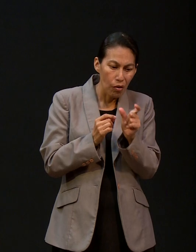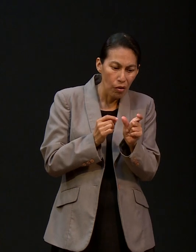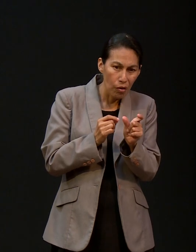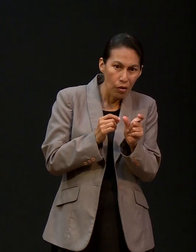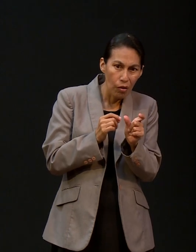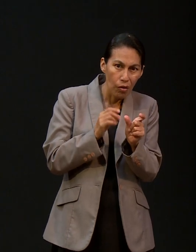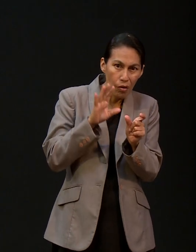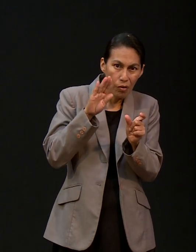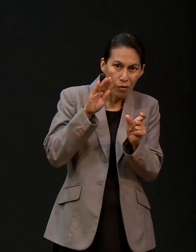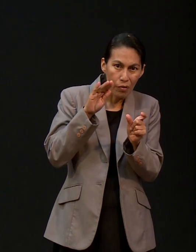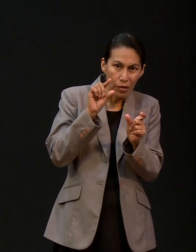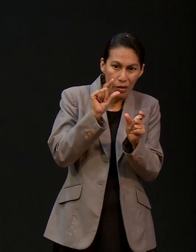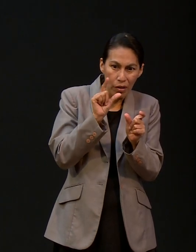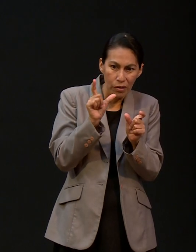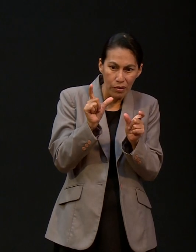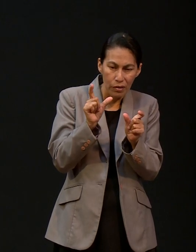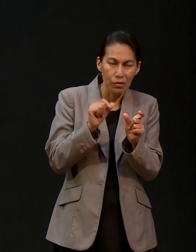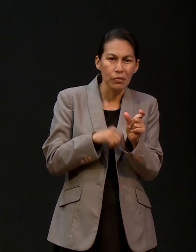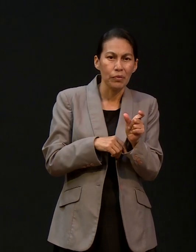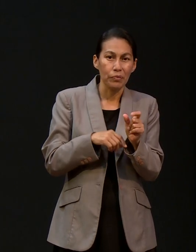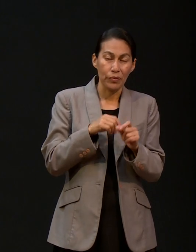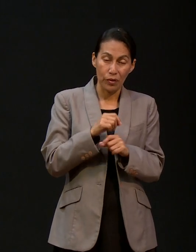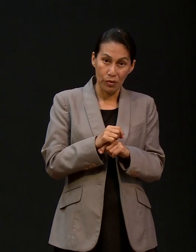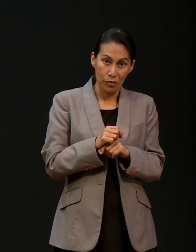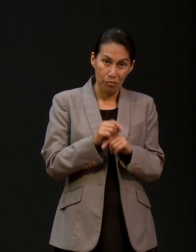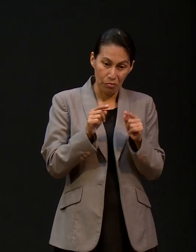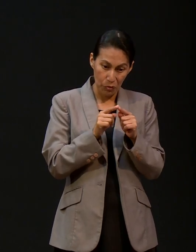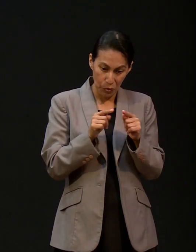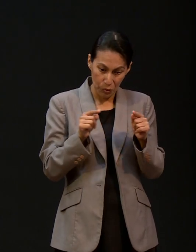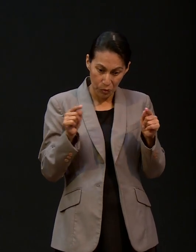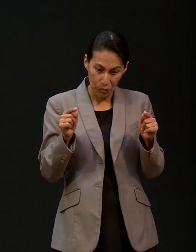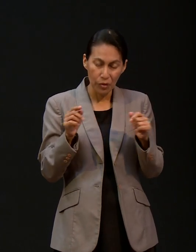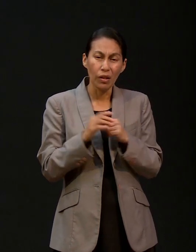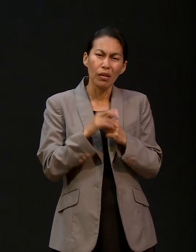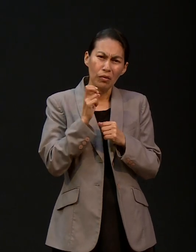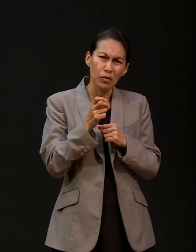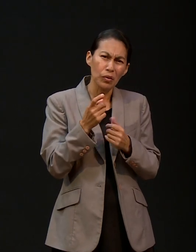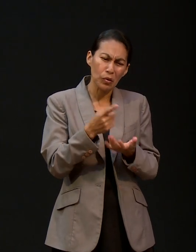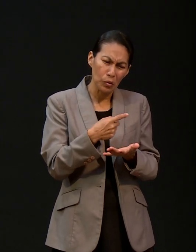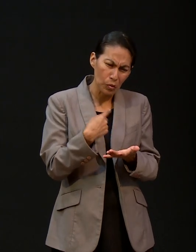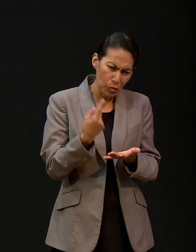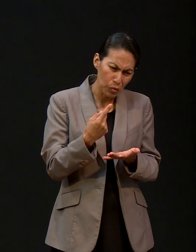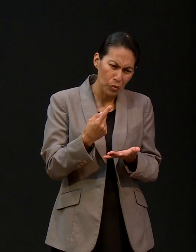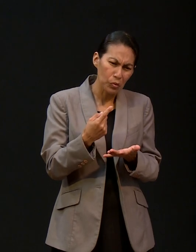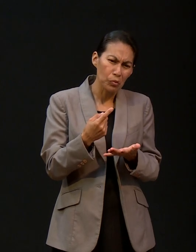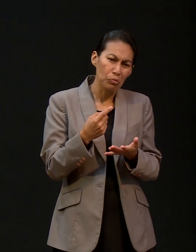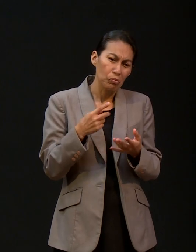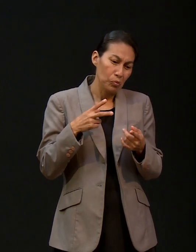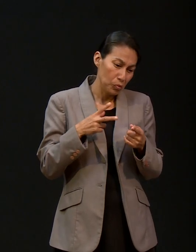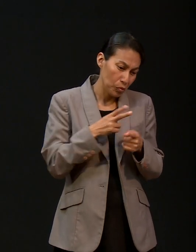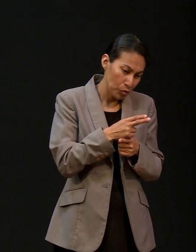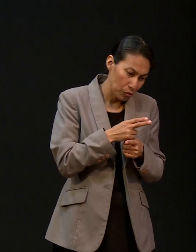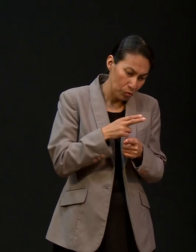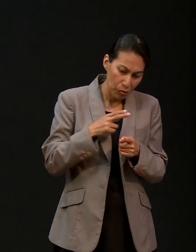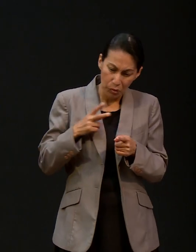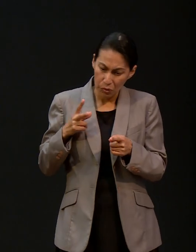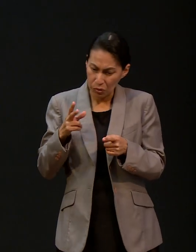cortamos, unimos y de aquí en adelante, si ustedes creen en un Dios, pues